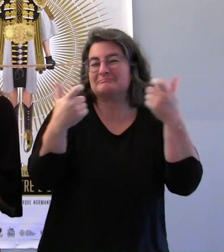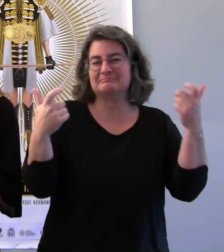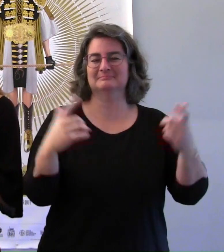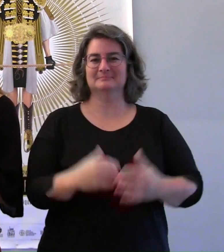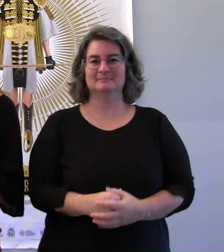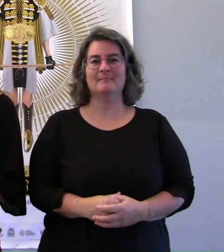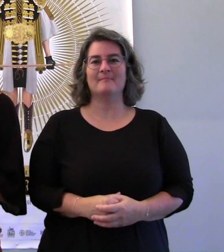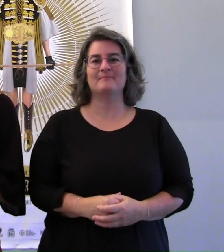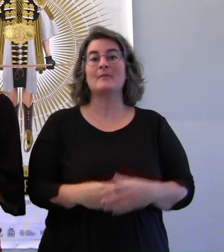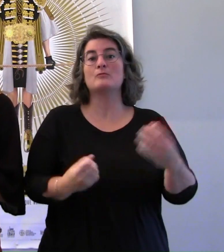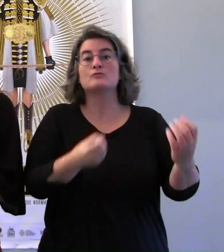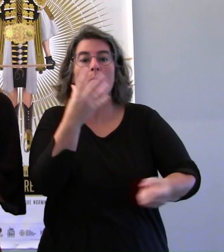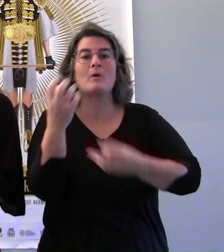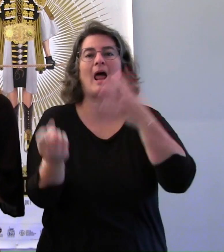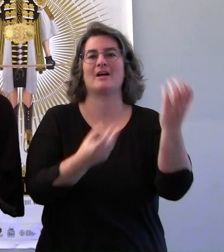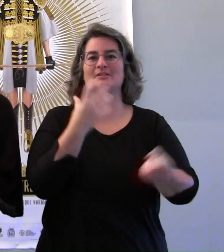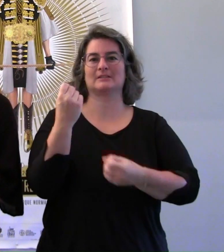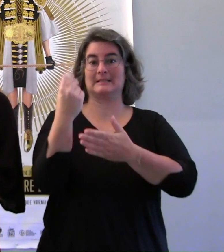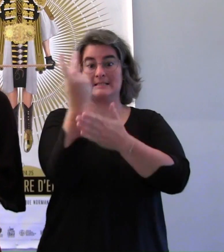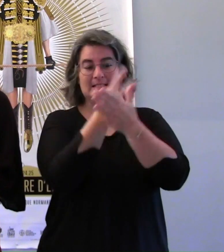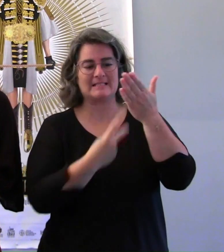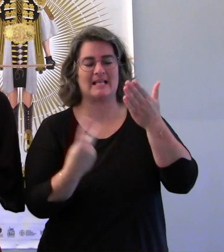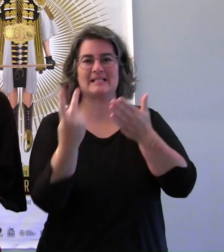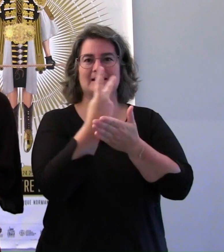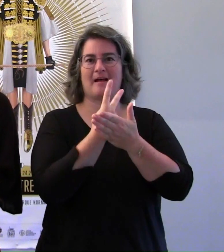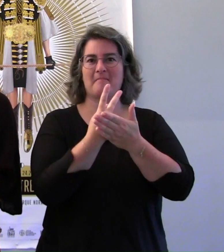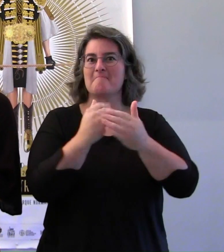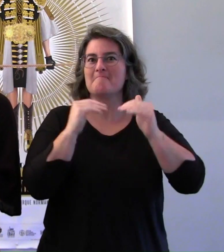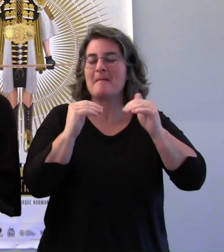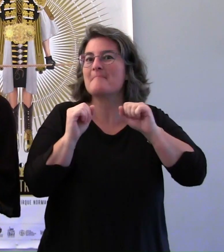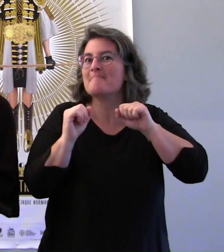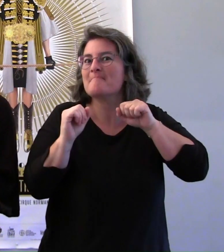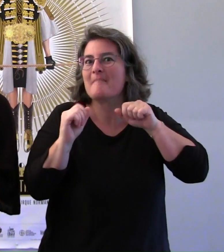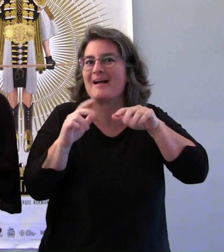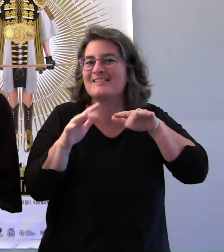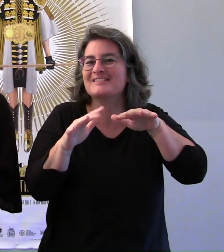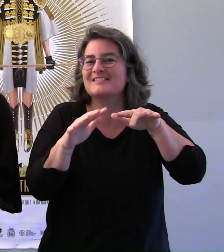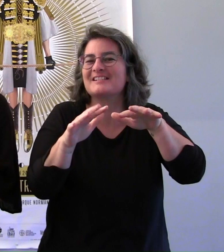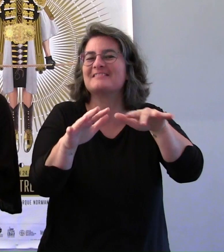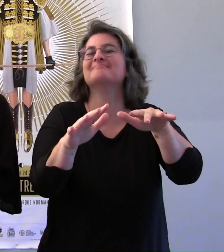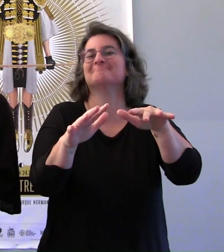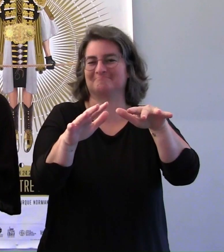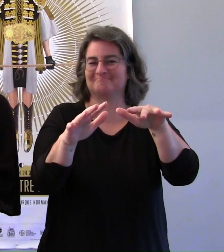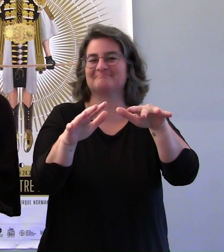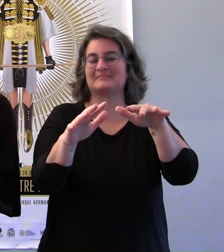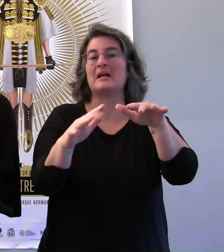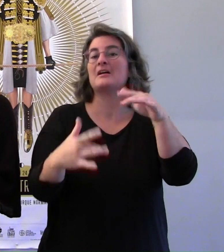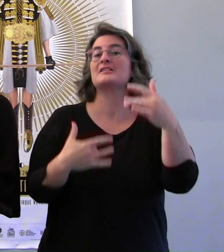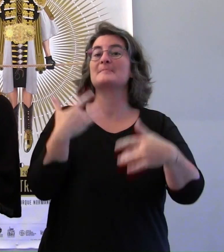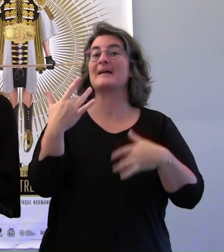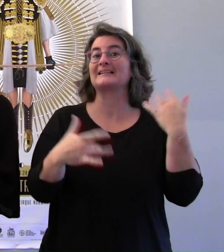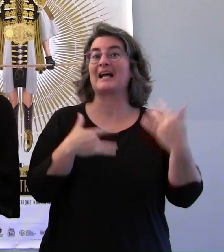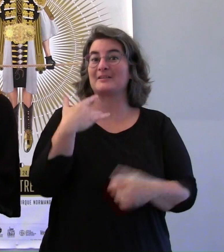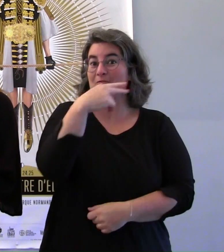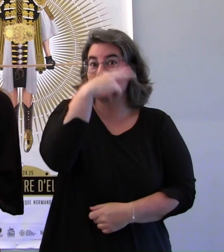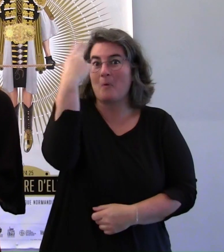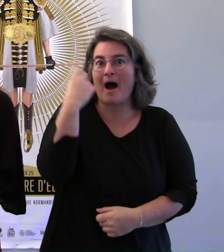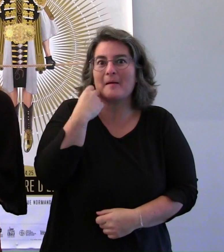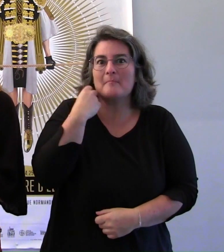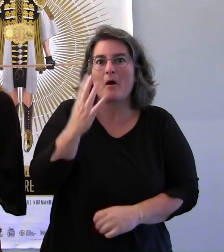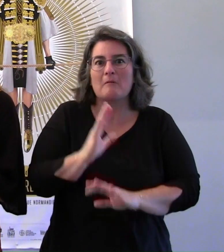Mélange jonglage, dessin et même un soupçon de magie, ce spectacle tout en noir et blanc,